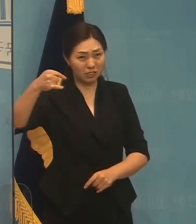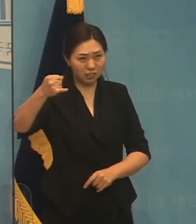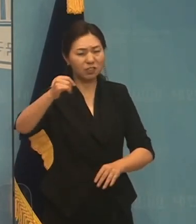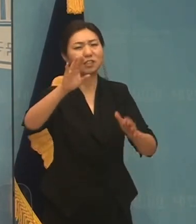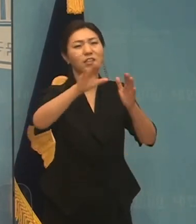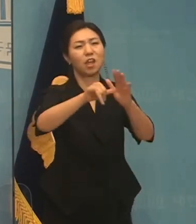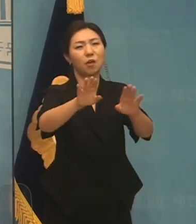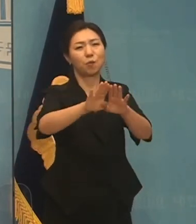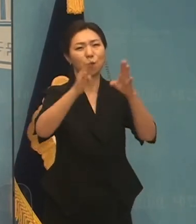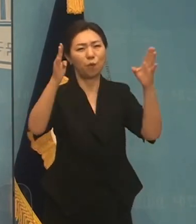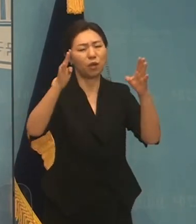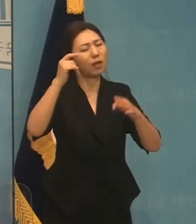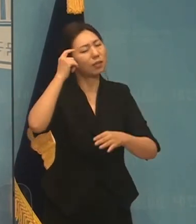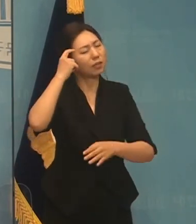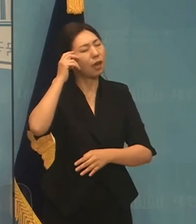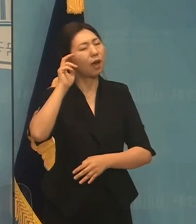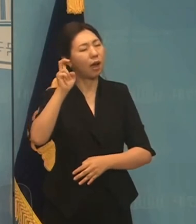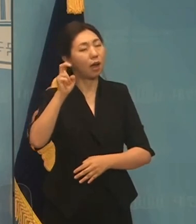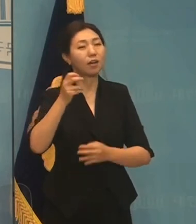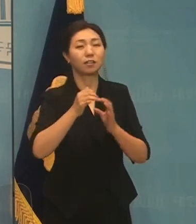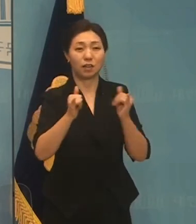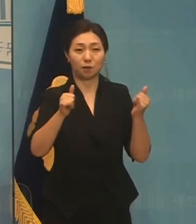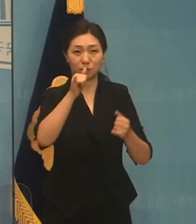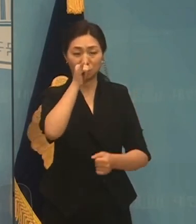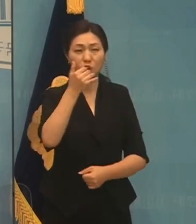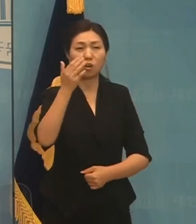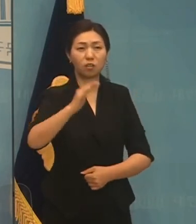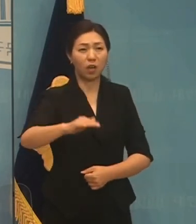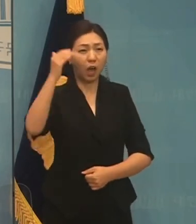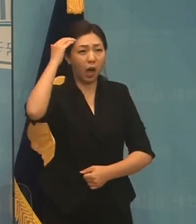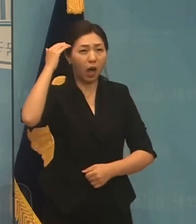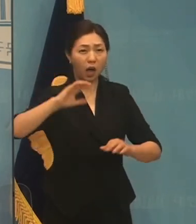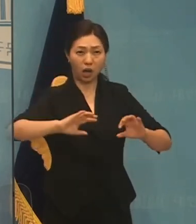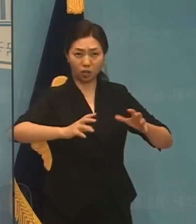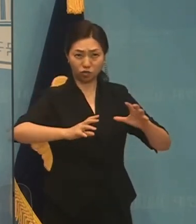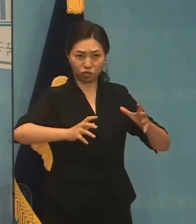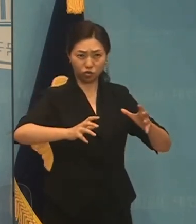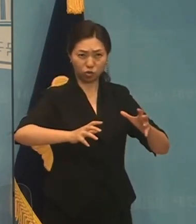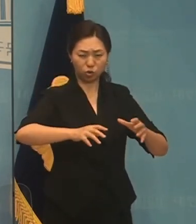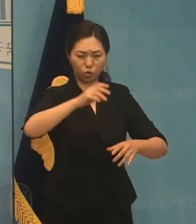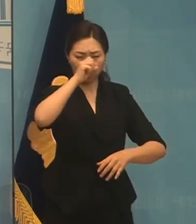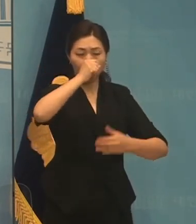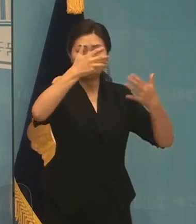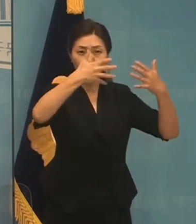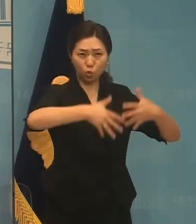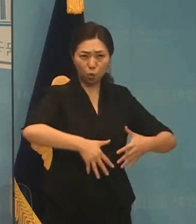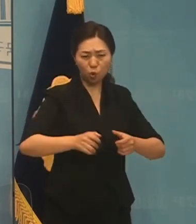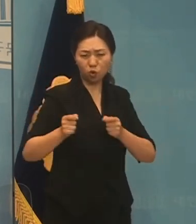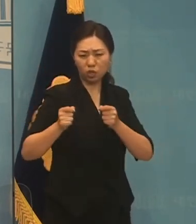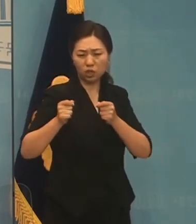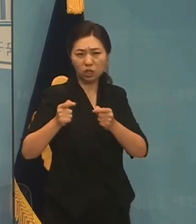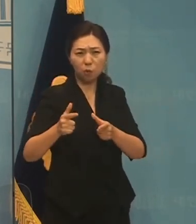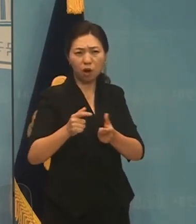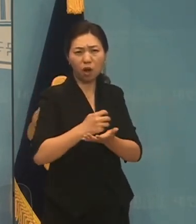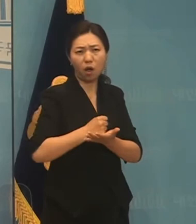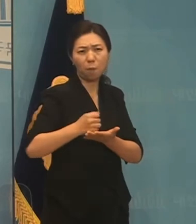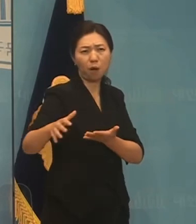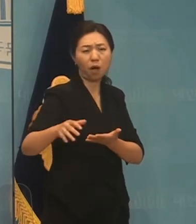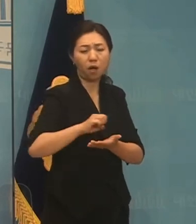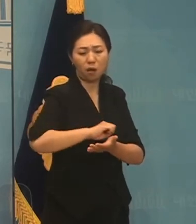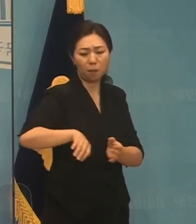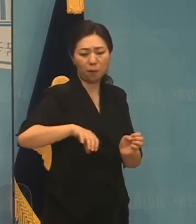그런데도 대한민국은 이 좋은 조건과 기회를 흘려보내고 있습니다.